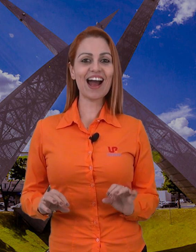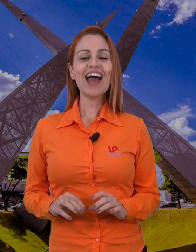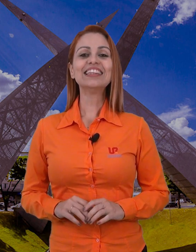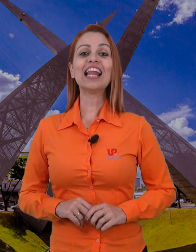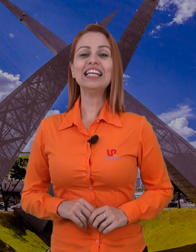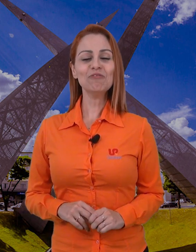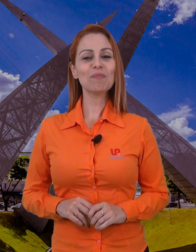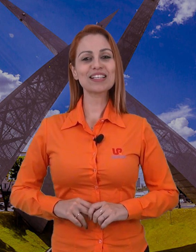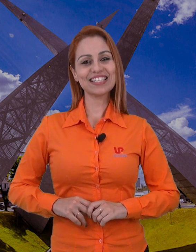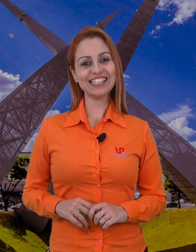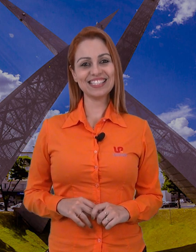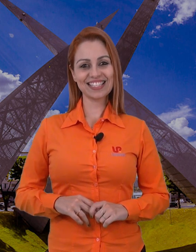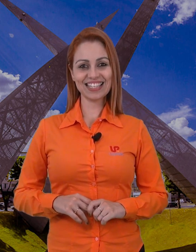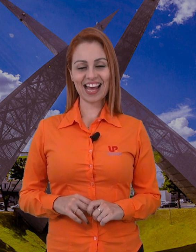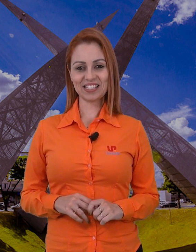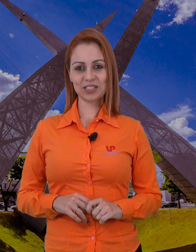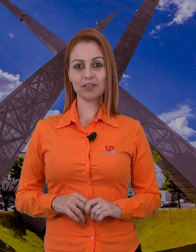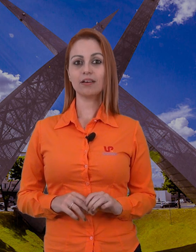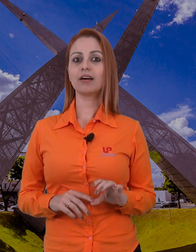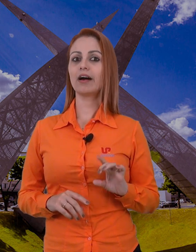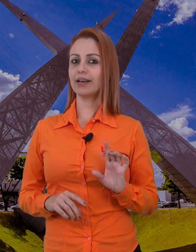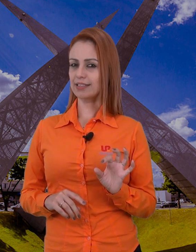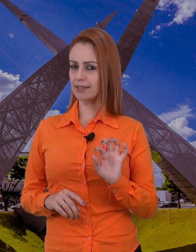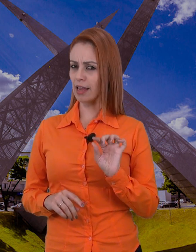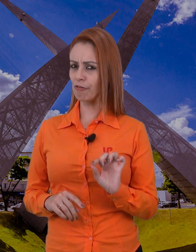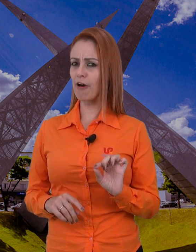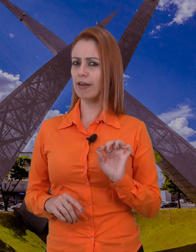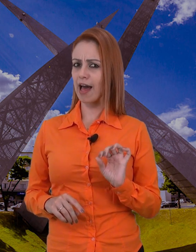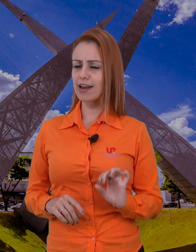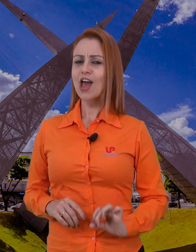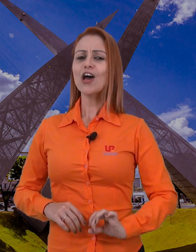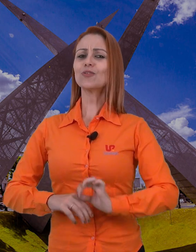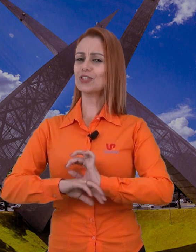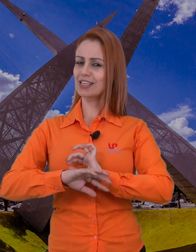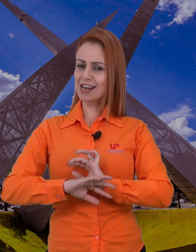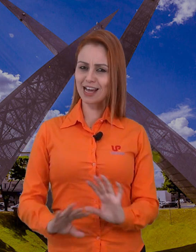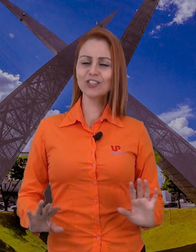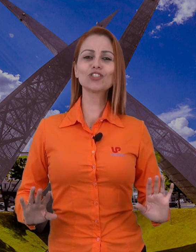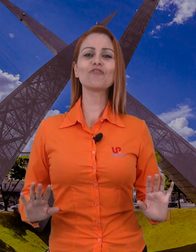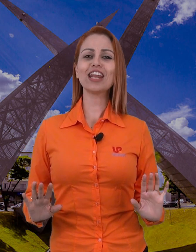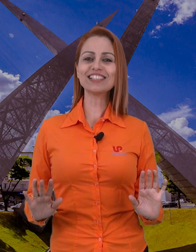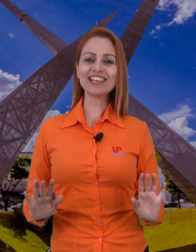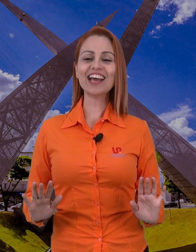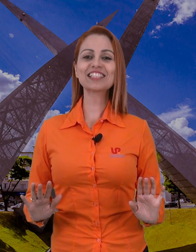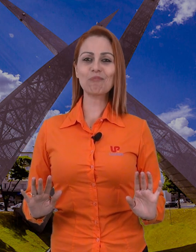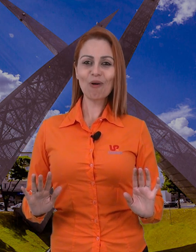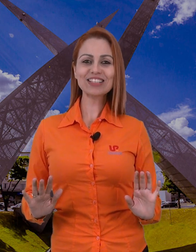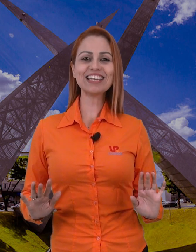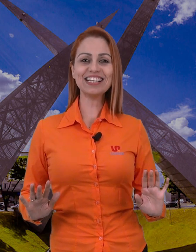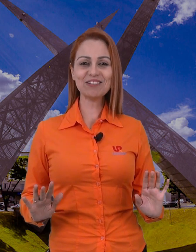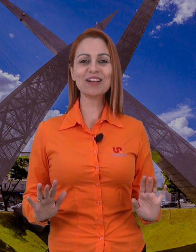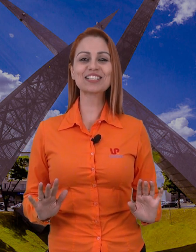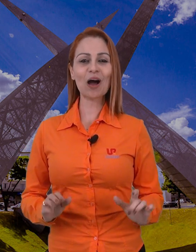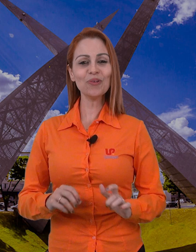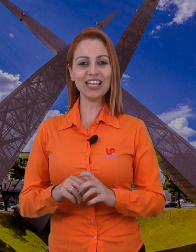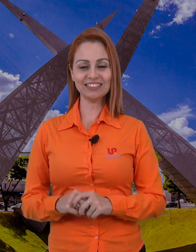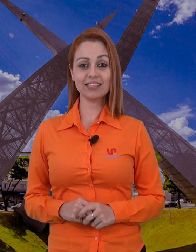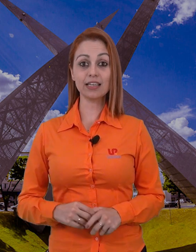na língua brasileira de sinais. Ah, sem falar nos grandes diferenciais da pós em Libras da Uníntese.